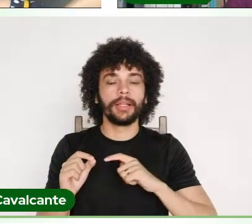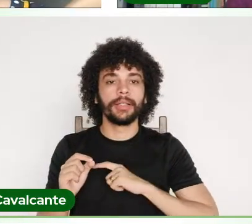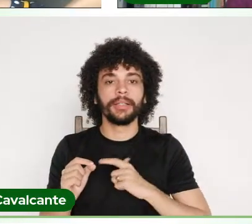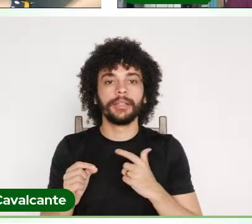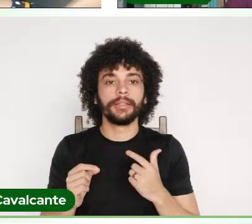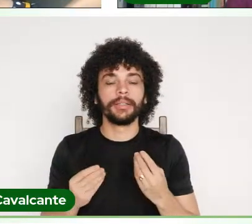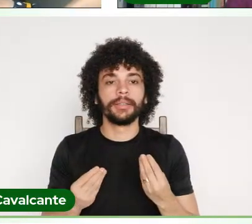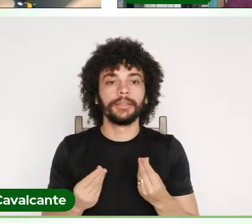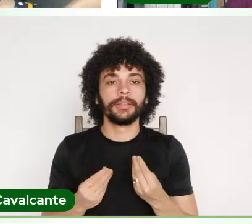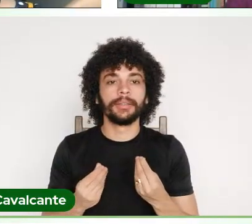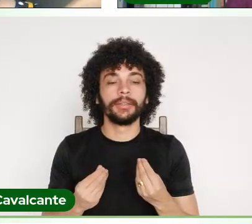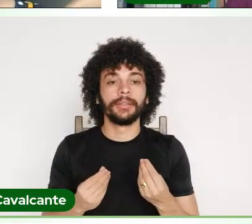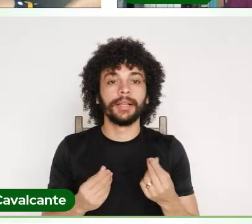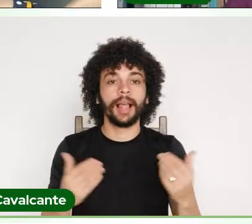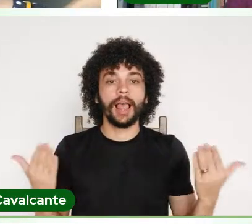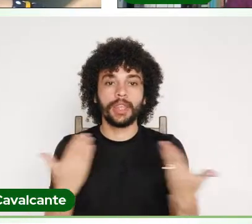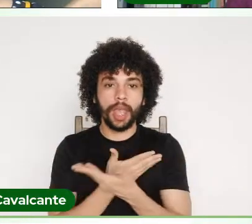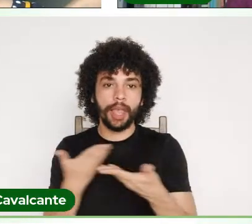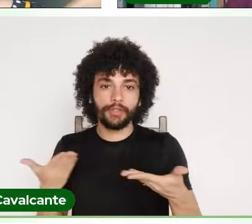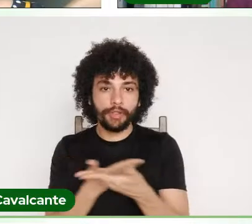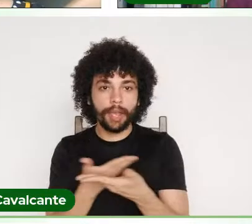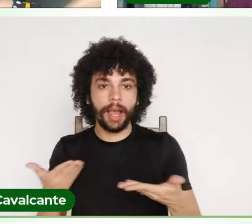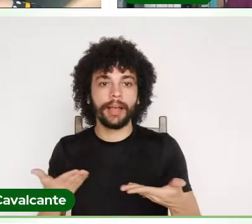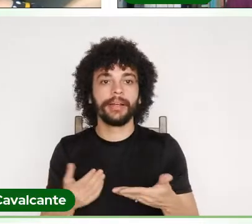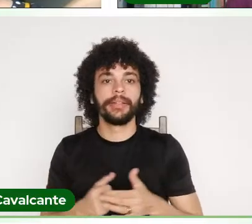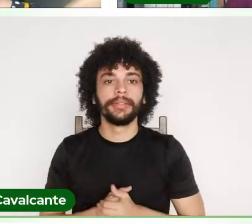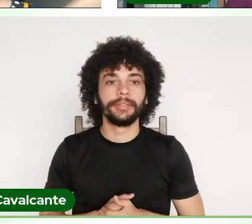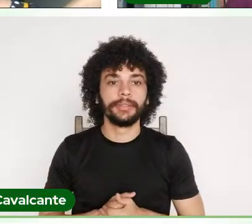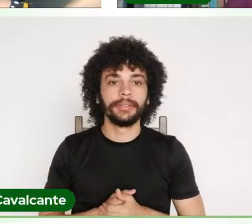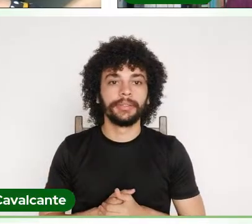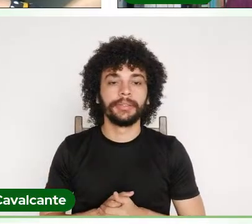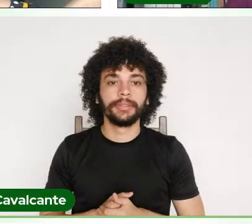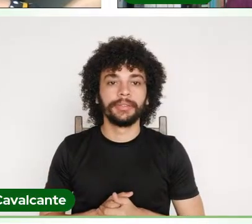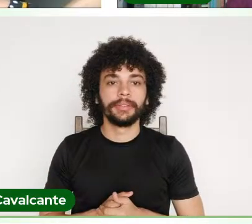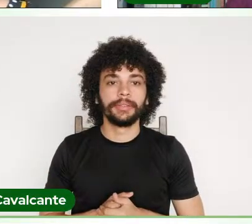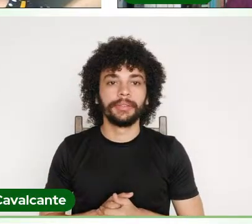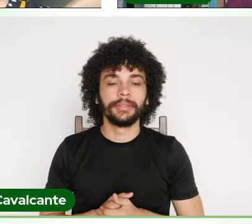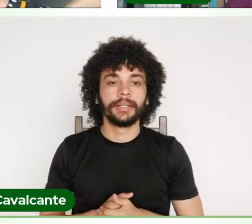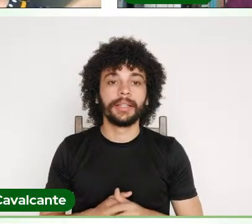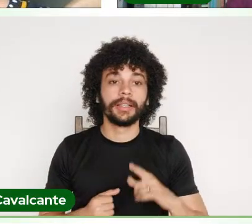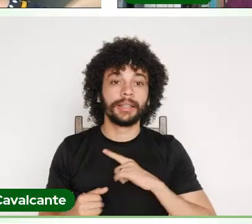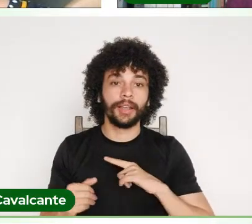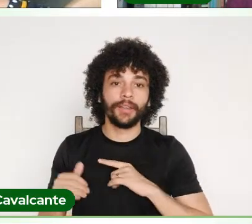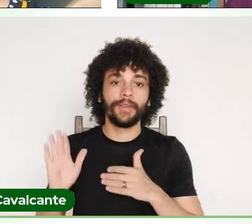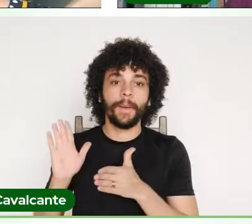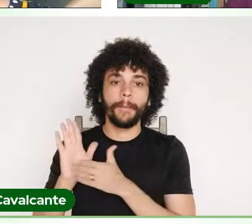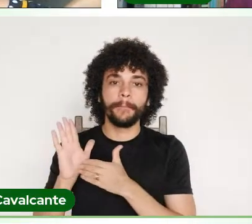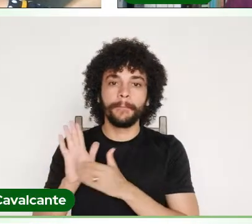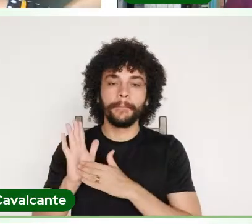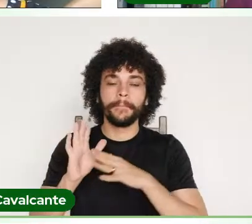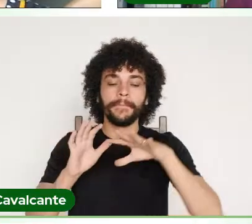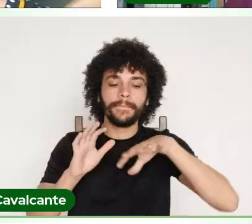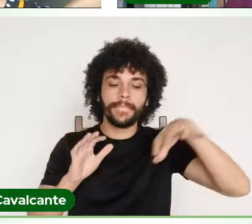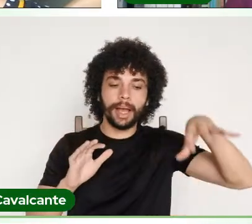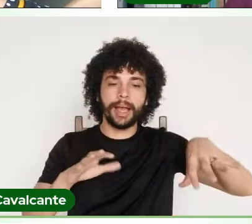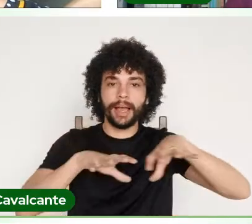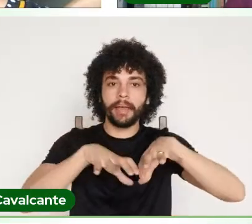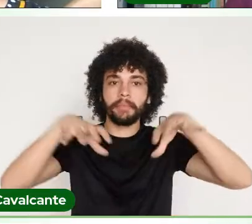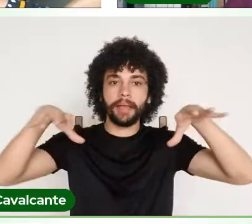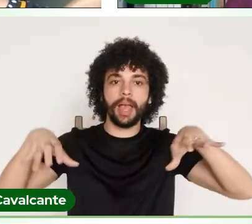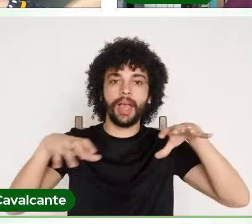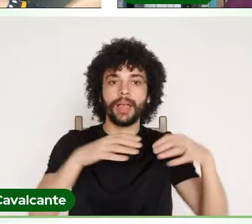a Unifespa, ela quer dialogar com a Unifespa, quando houve a proposta de criação da Unifespa,